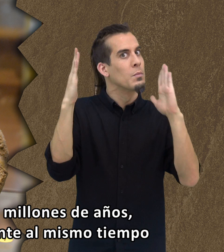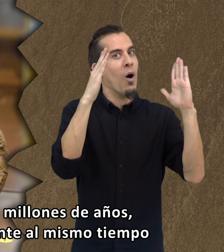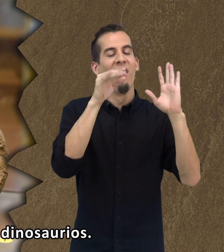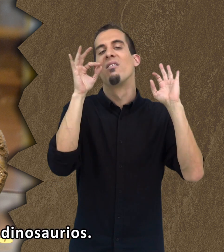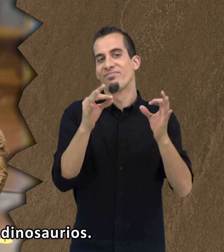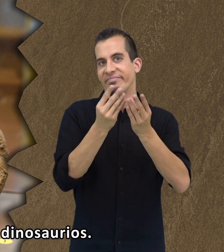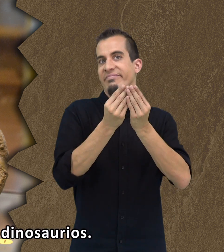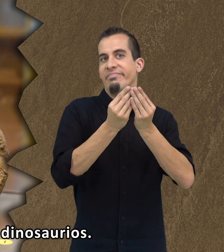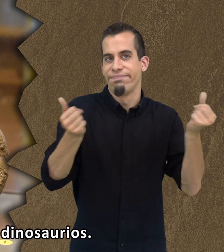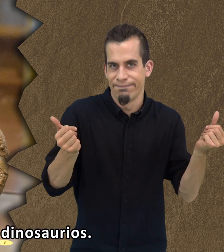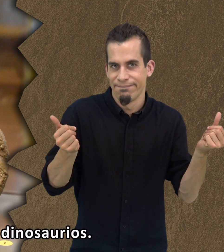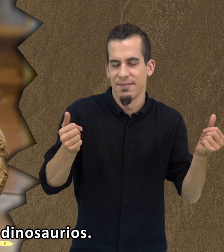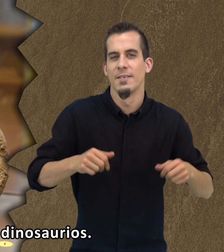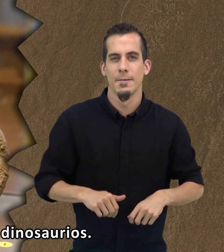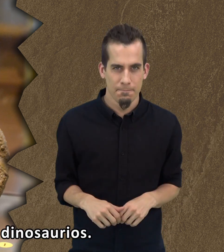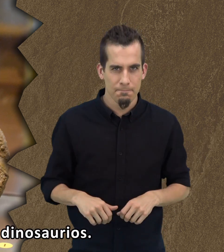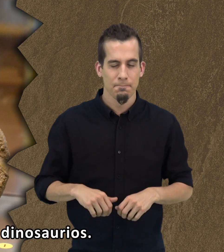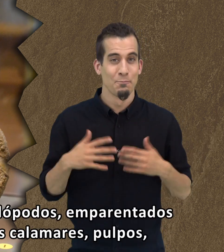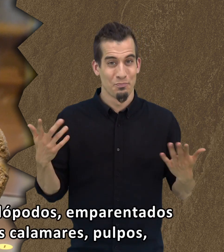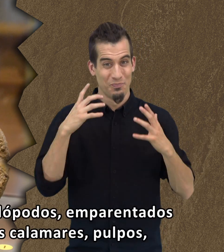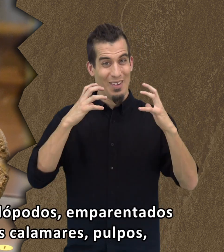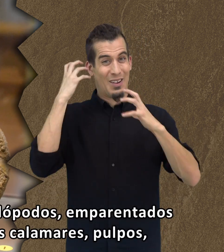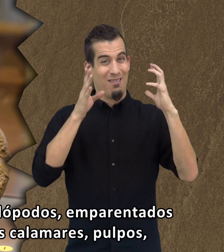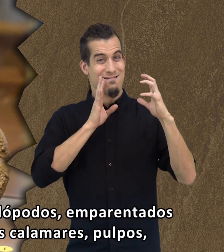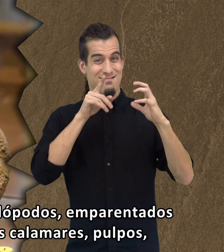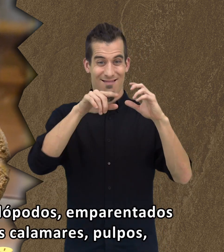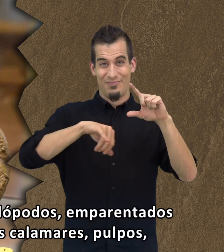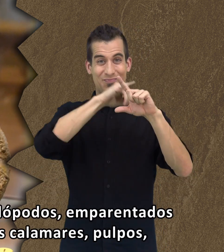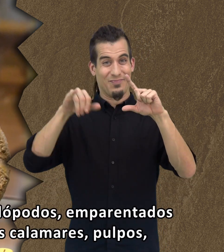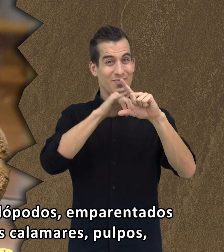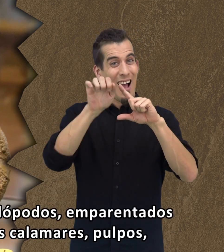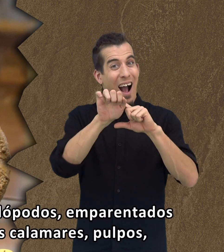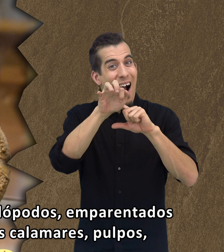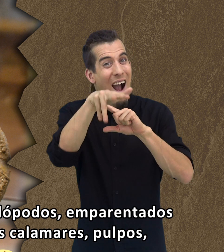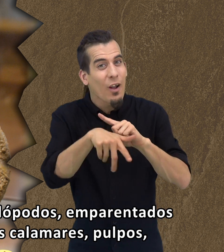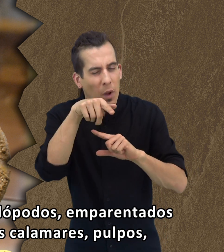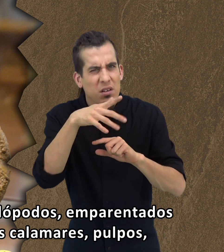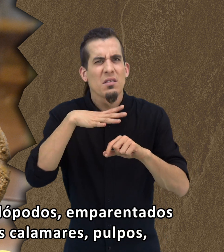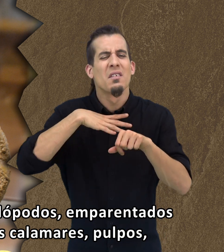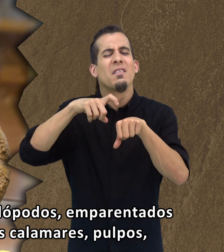son moluscos cefalópodos, emparentados con los actuales calamares,